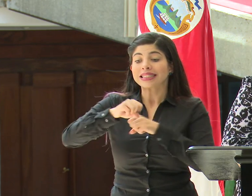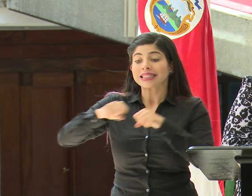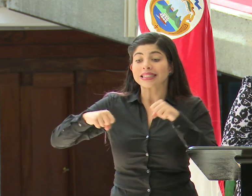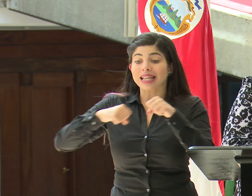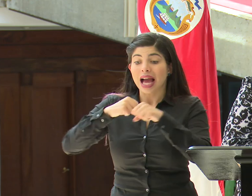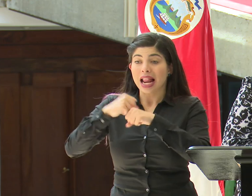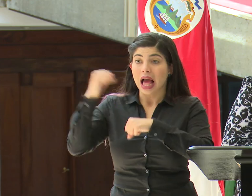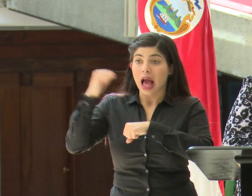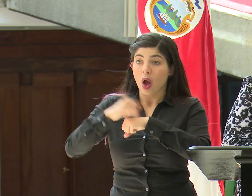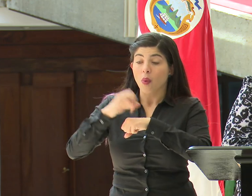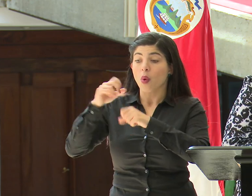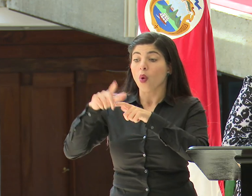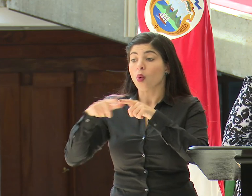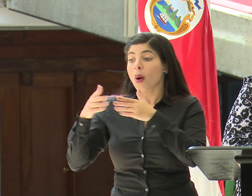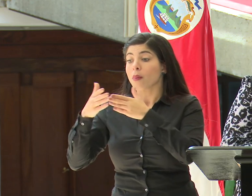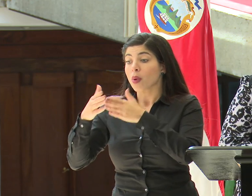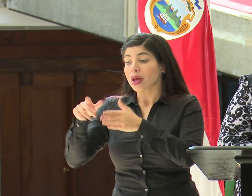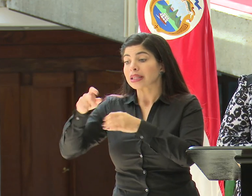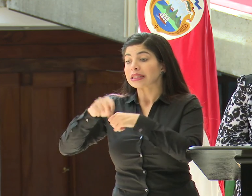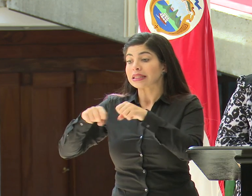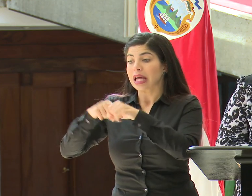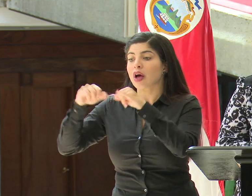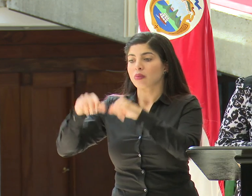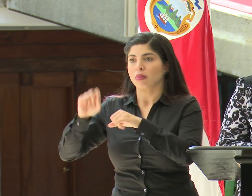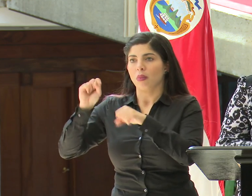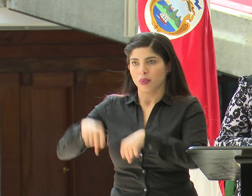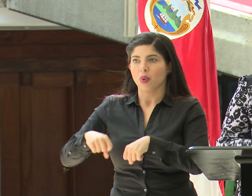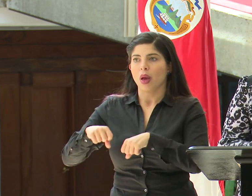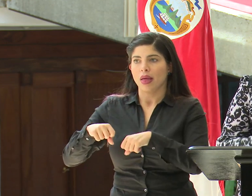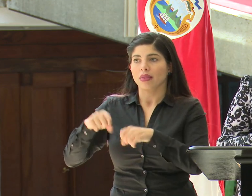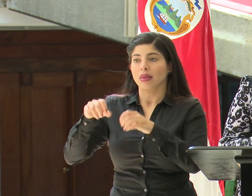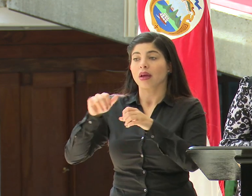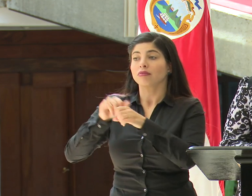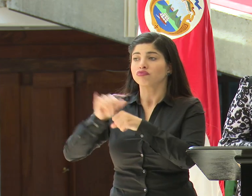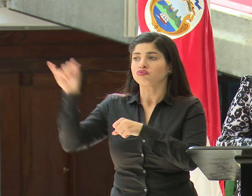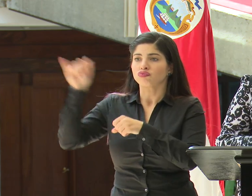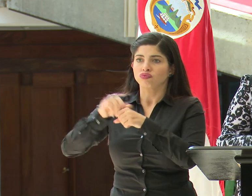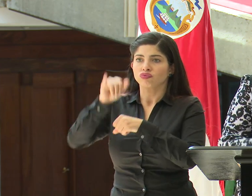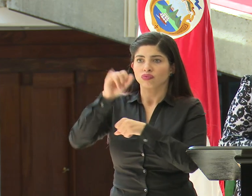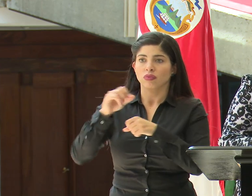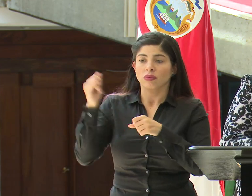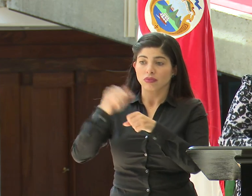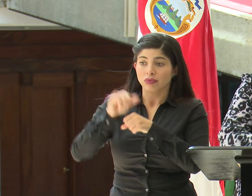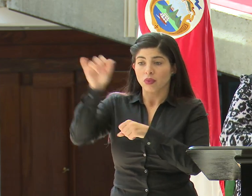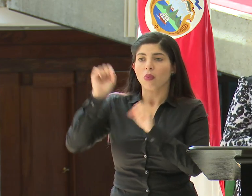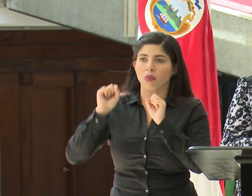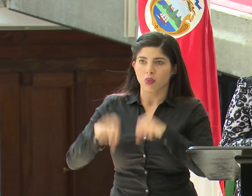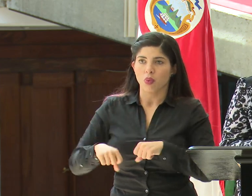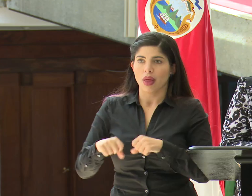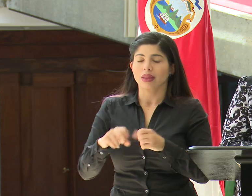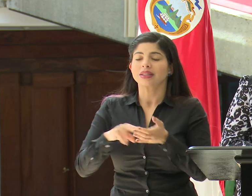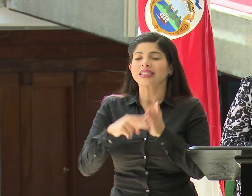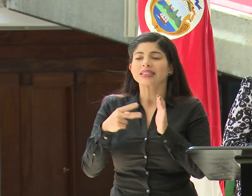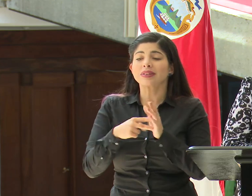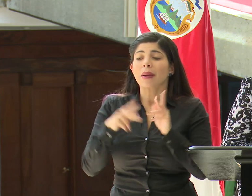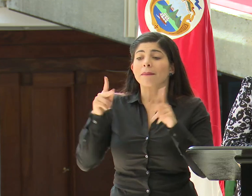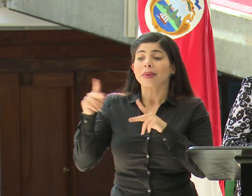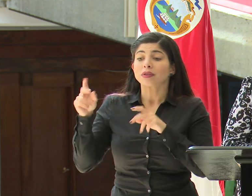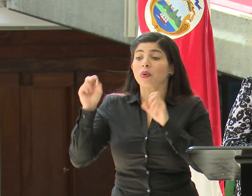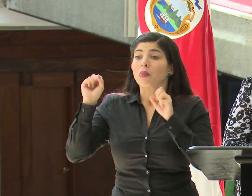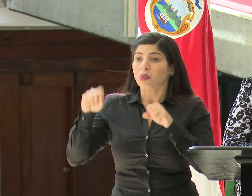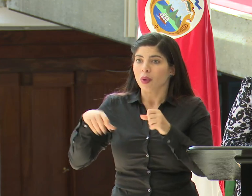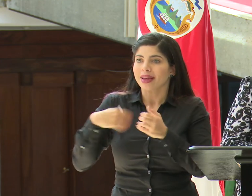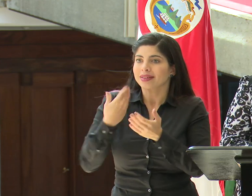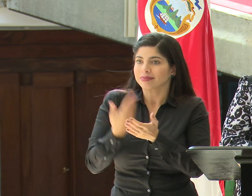abordaje de los respectivos puertos. Explicar que estas excepciones son personas que podrían hacer ingreso al